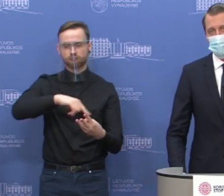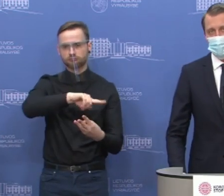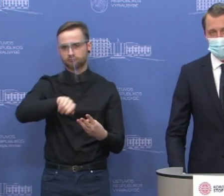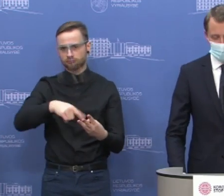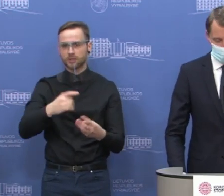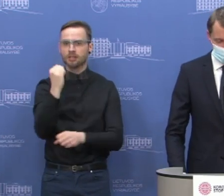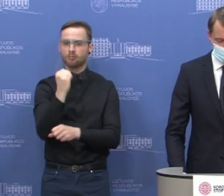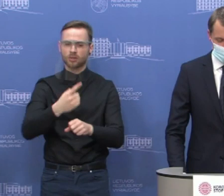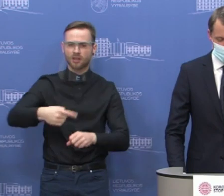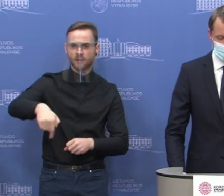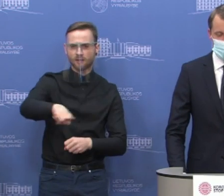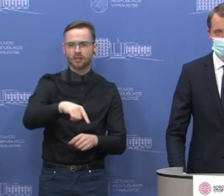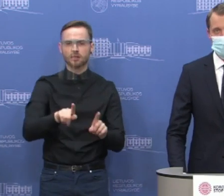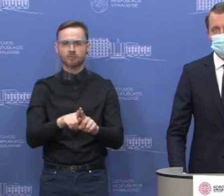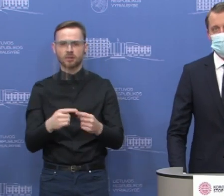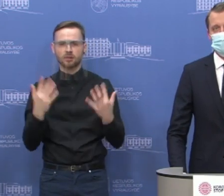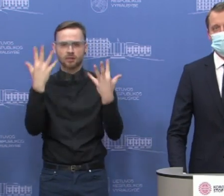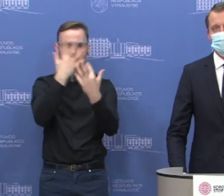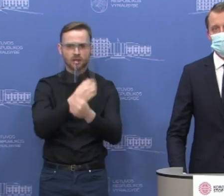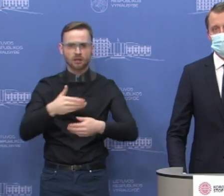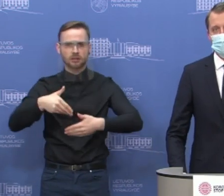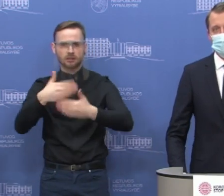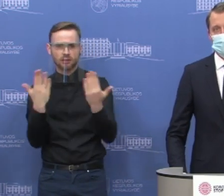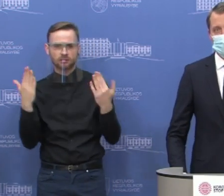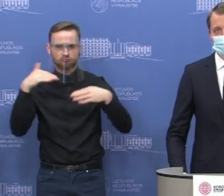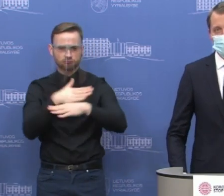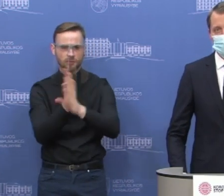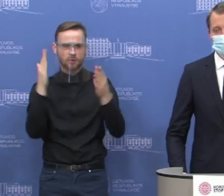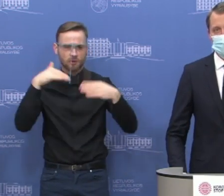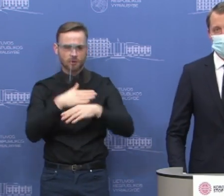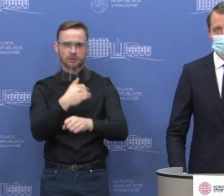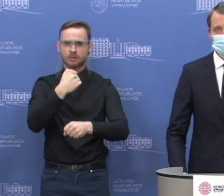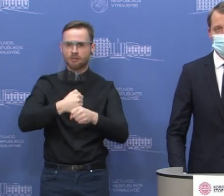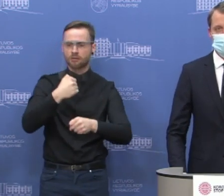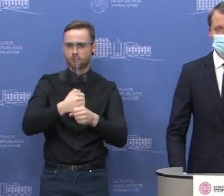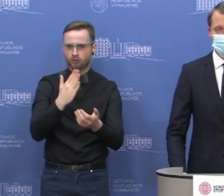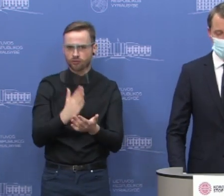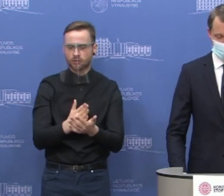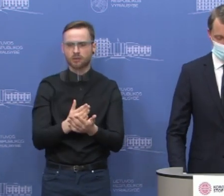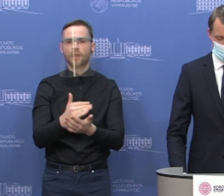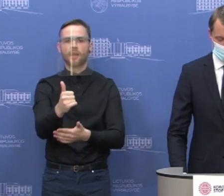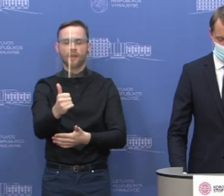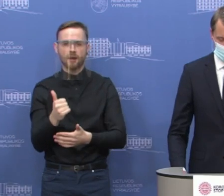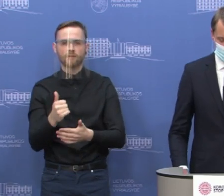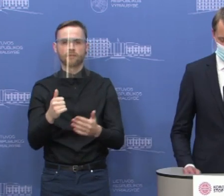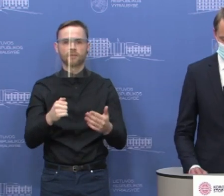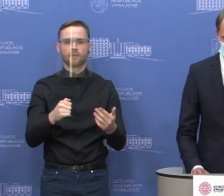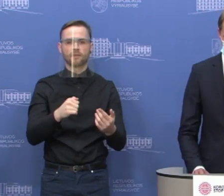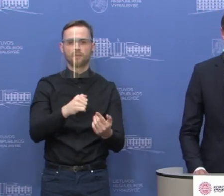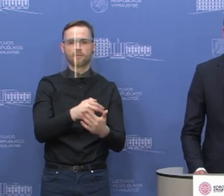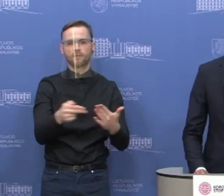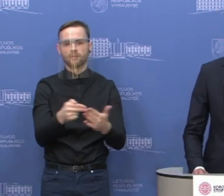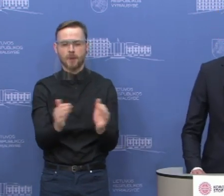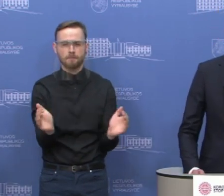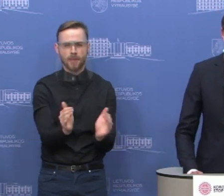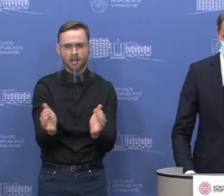darbuotojai dirba tiek dieną, tiek naktį, kad ši parama, kaip įmanom, greičiau pasiektų mikro įmonės. Nes